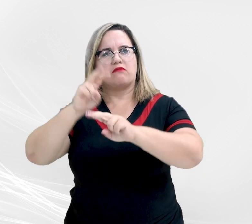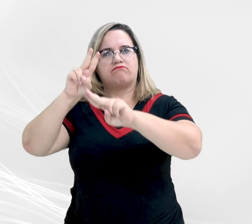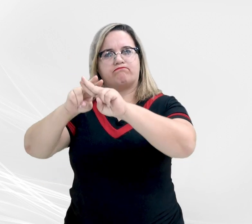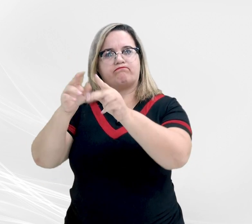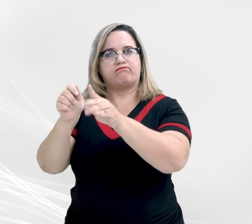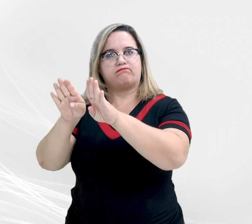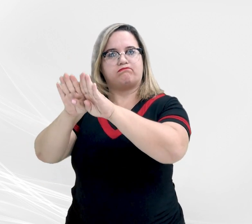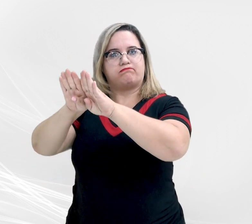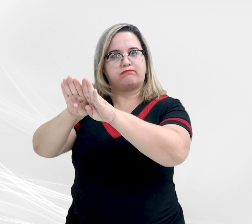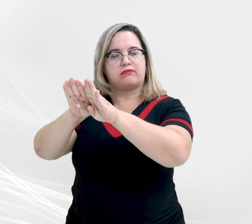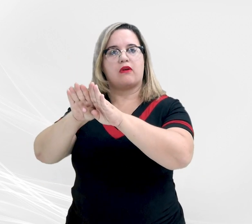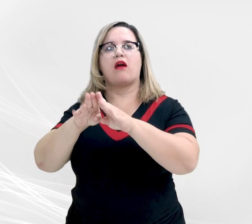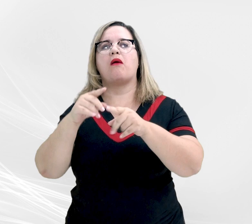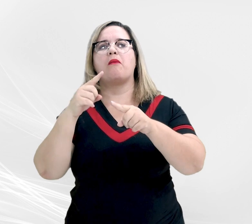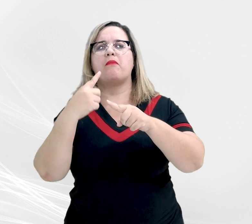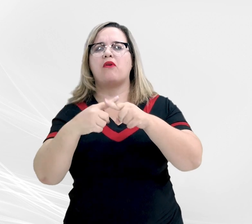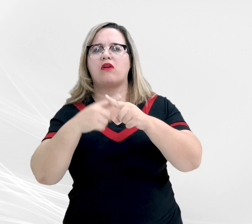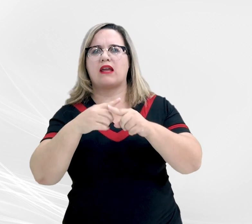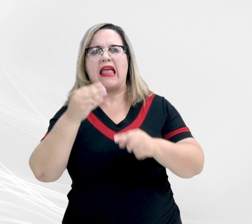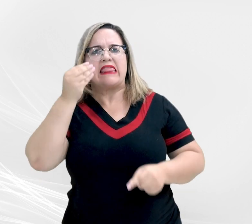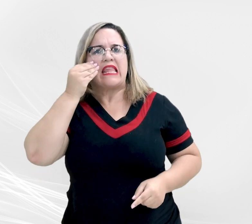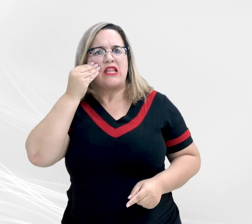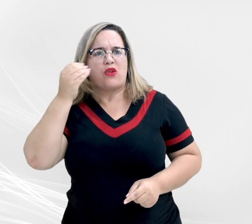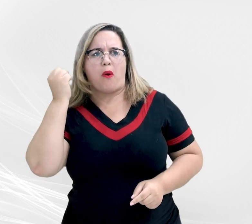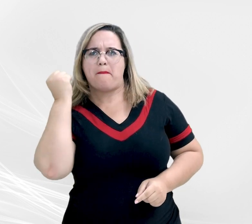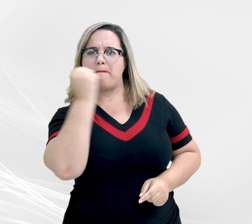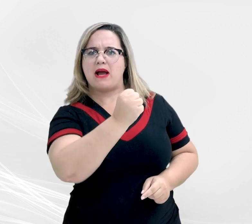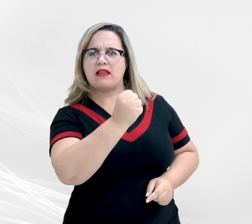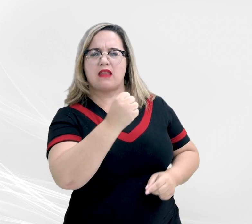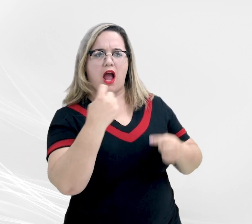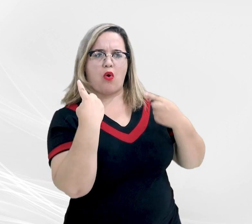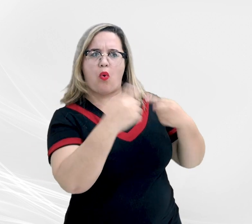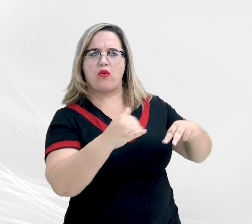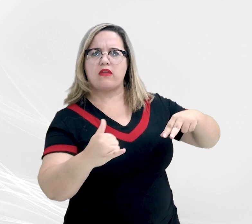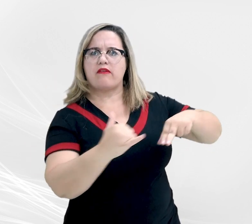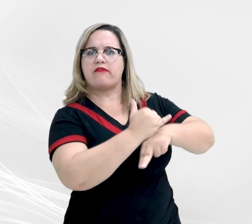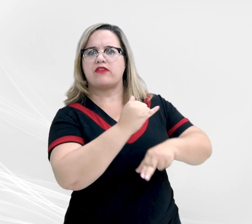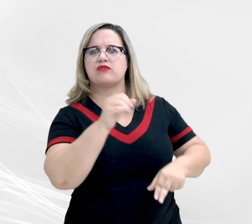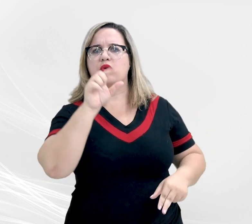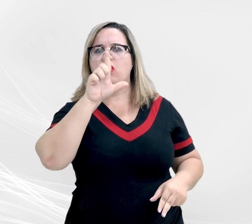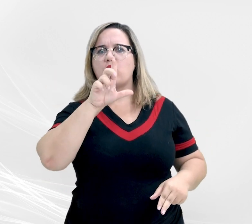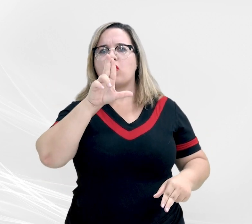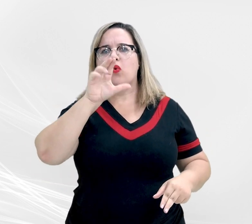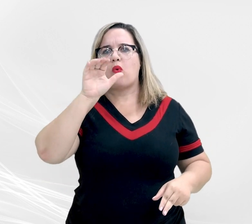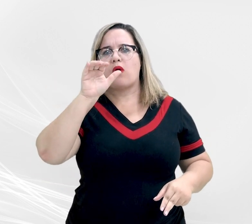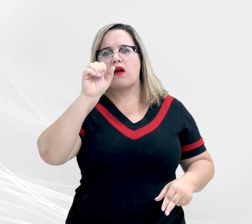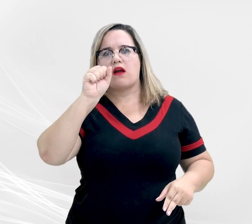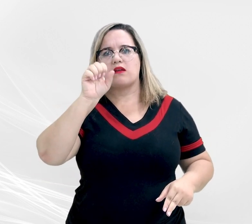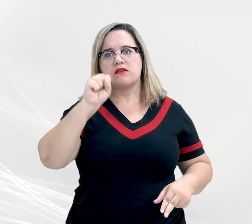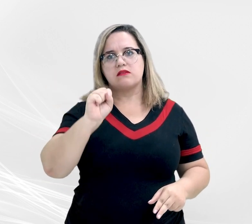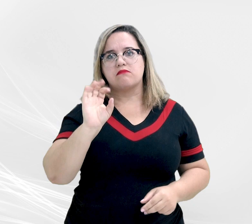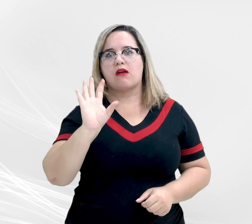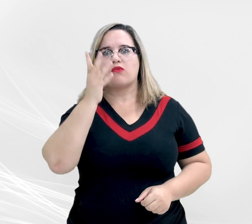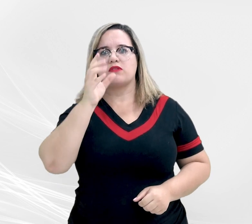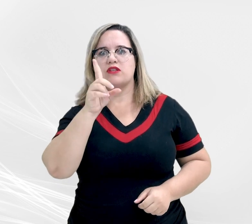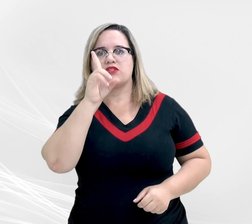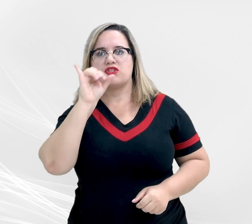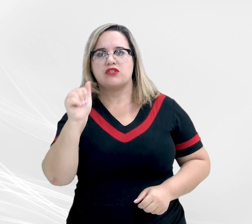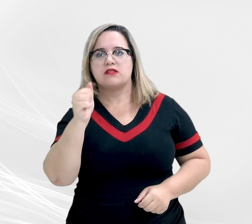tentado praticado contra Lucas Endrigo Vilauba de Souza, ocorrido no dia 5 de dezembro de